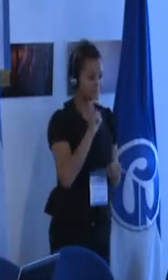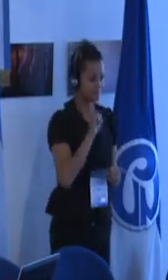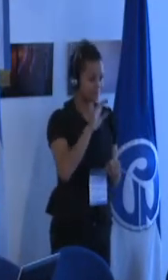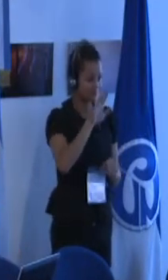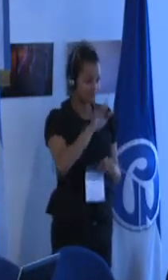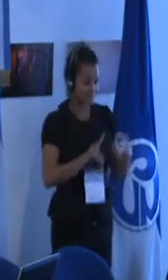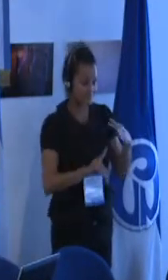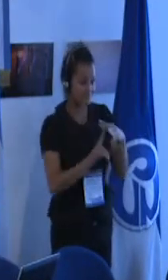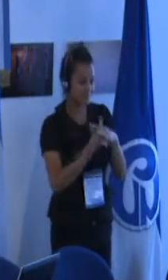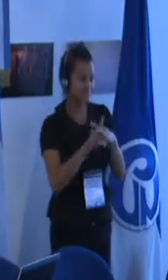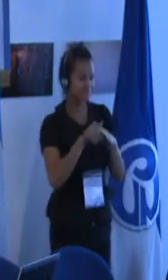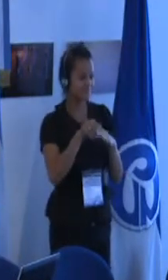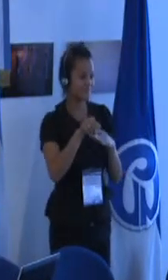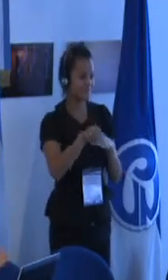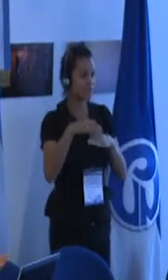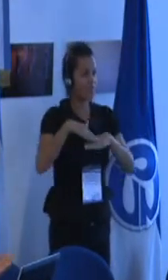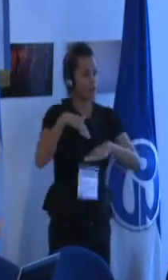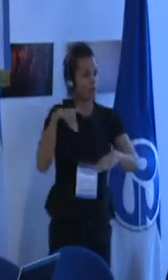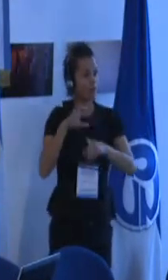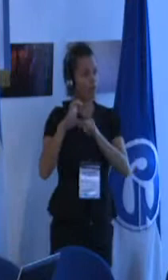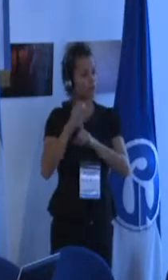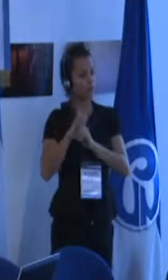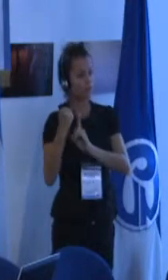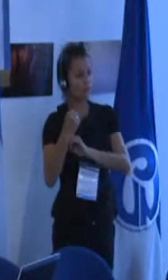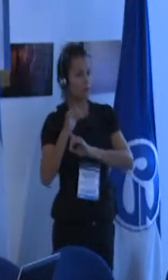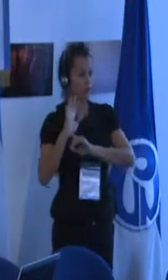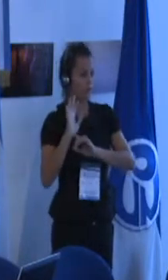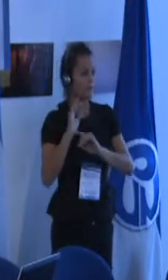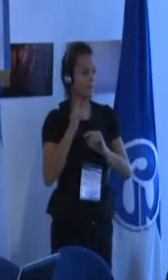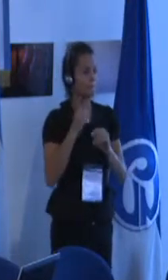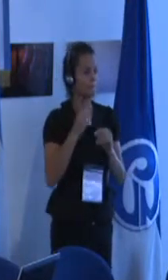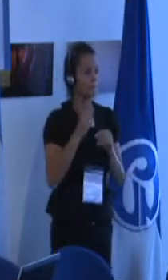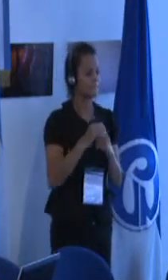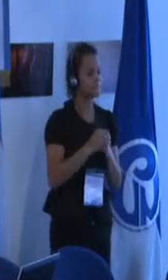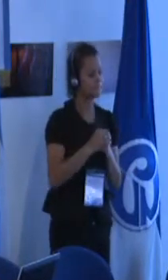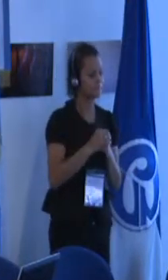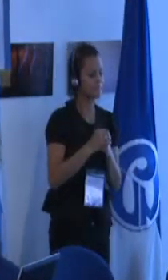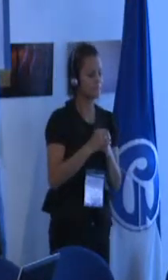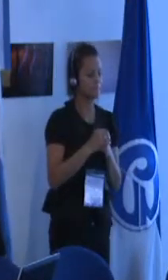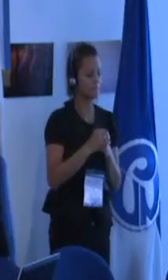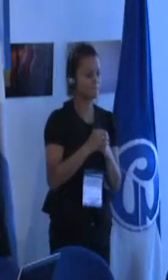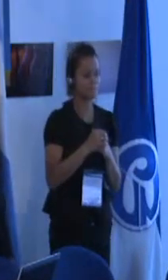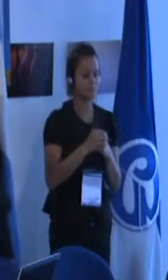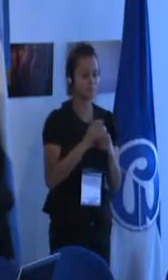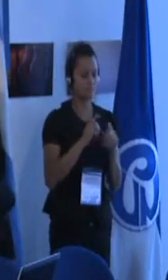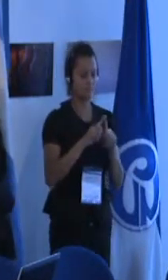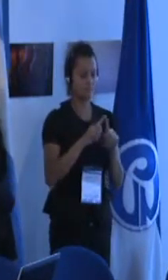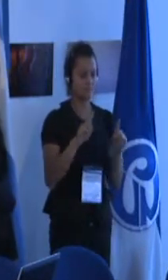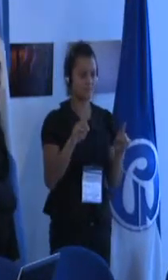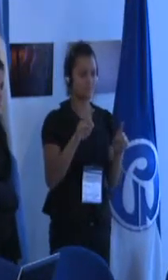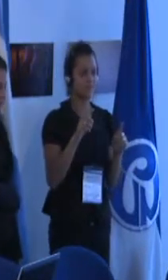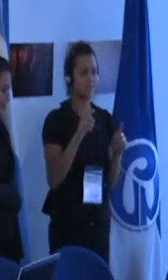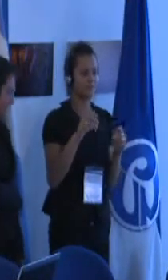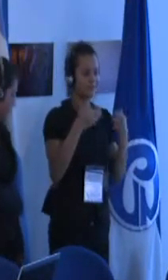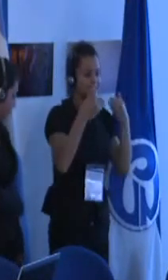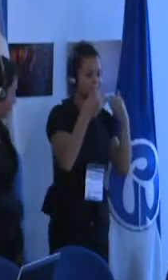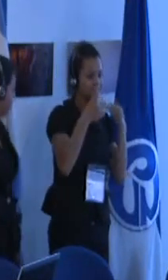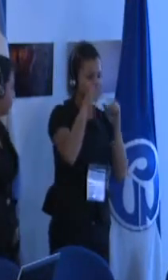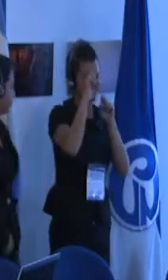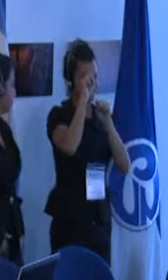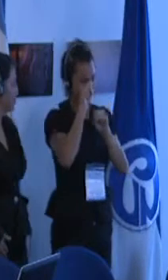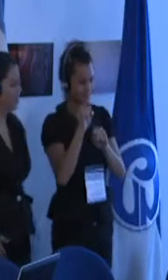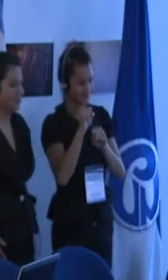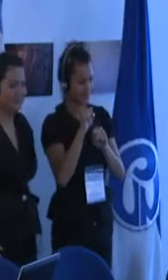culturales esta distinción no es muy pertinente la diferencia entre una entre discapacidad y capacidad no es tan